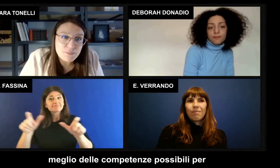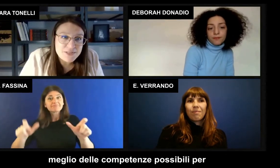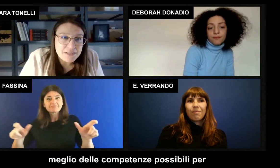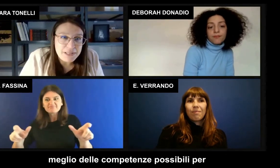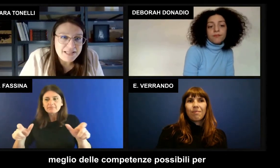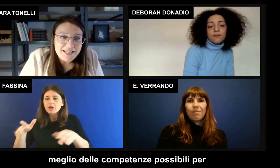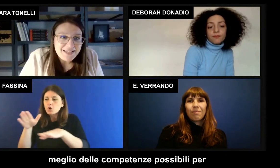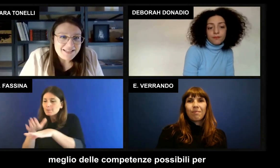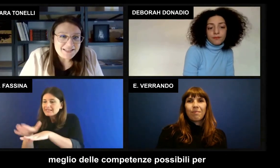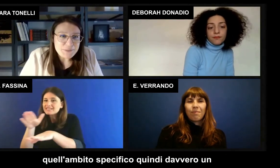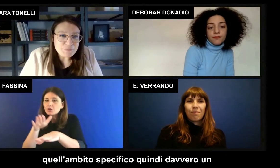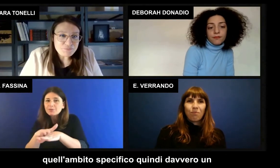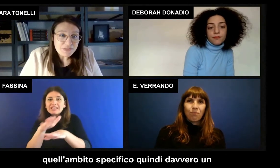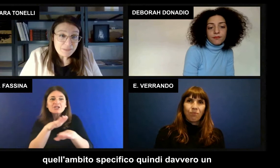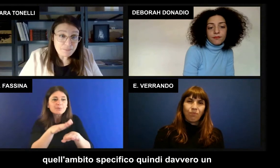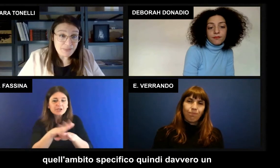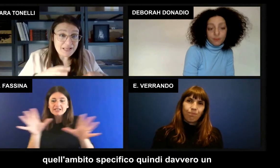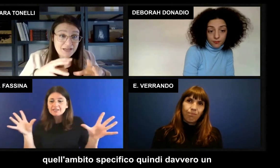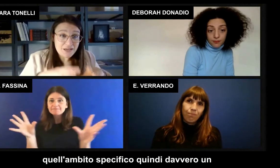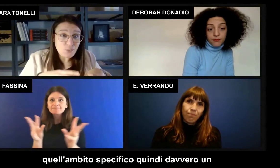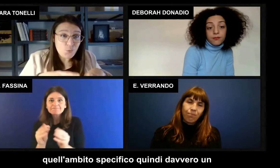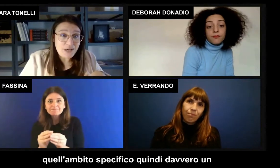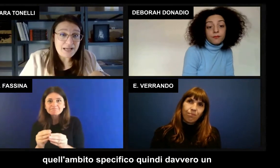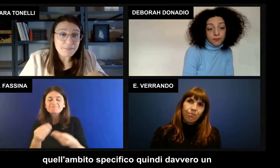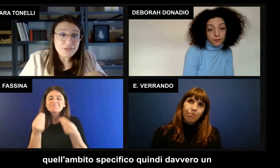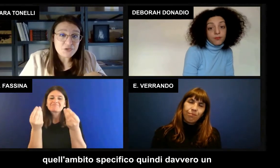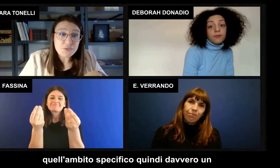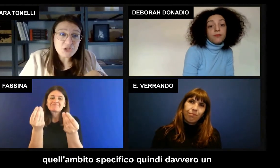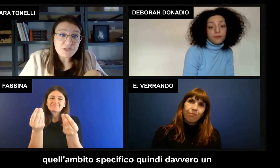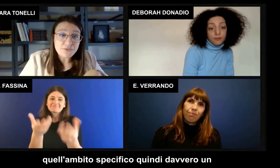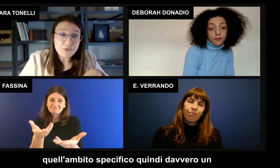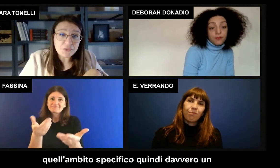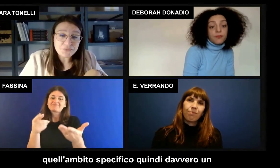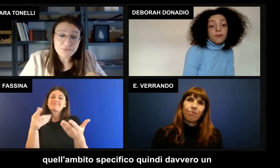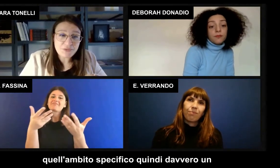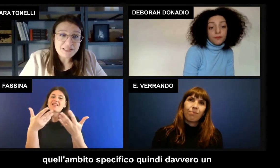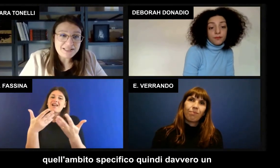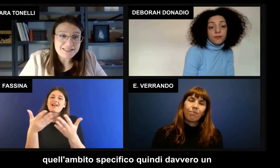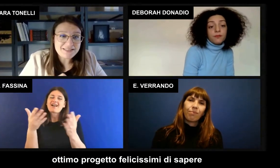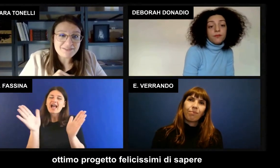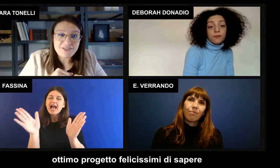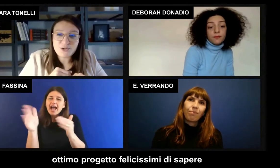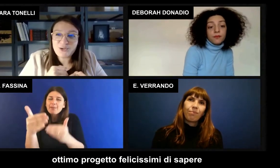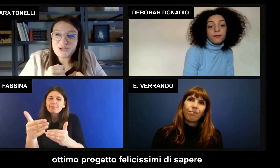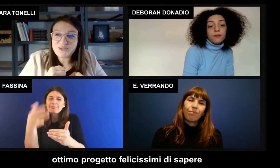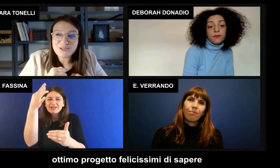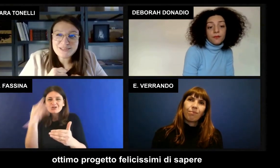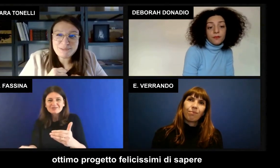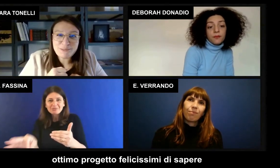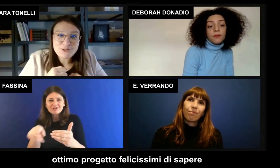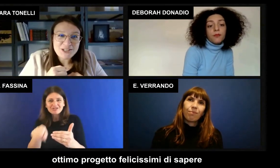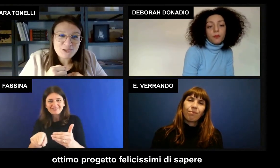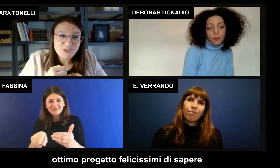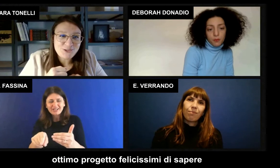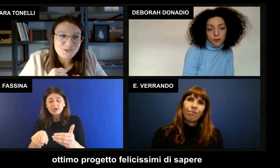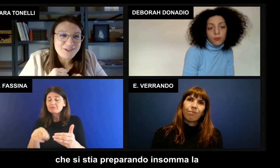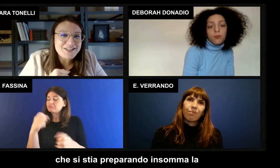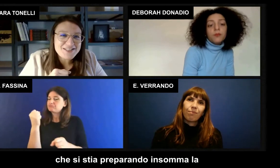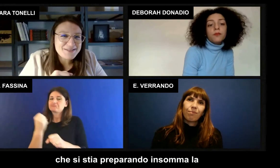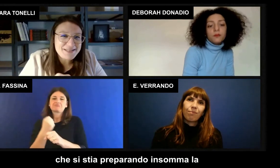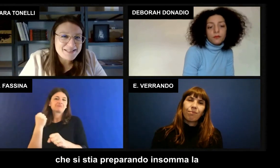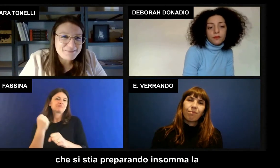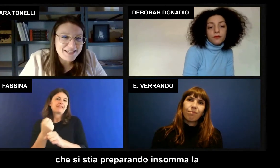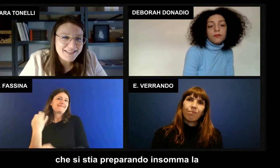competenze possibili per quell'ambito specifico quindi davvero un ottimo progetto